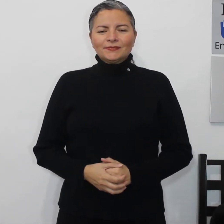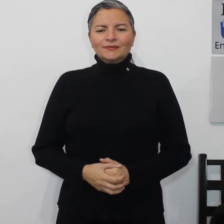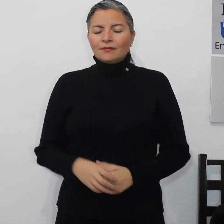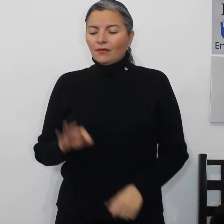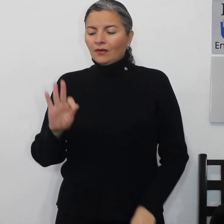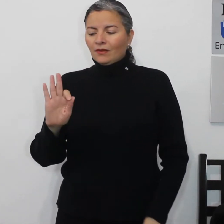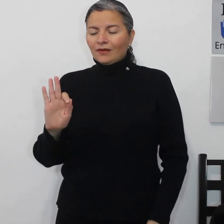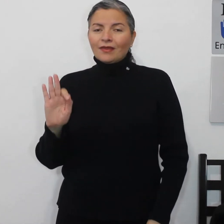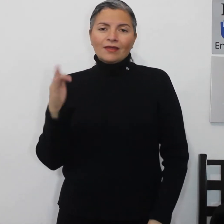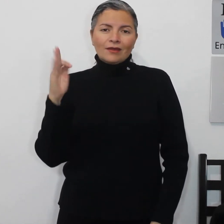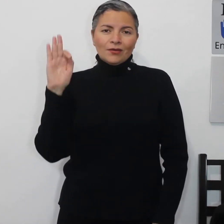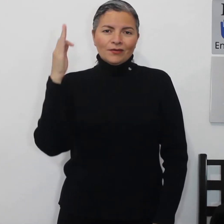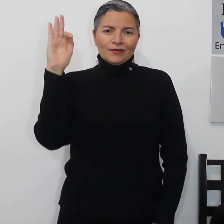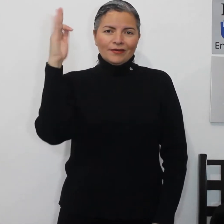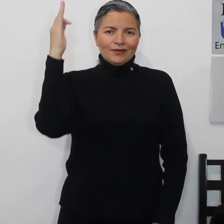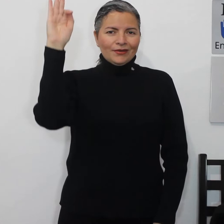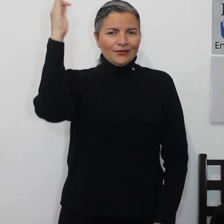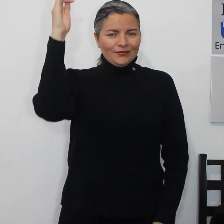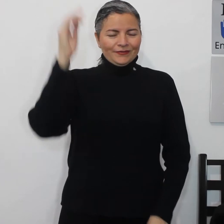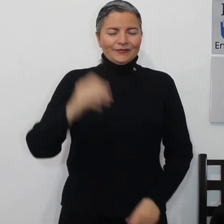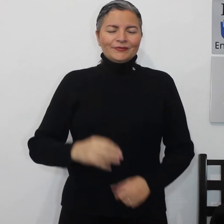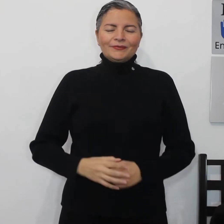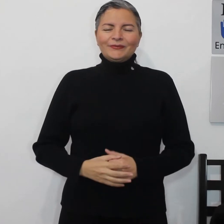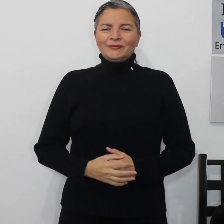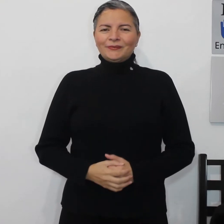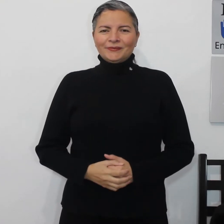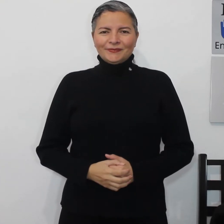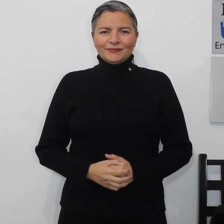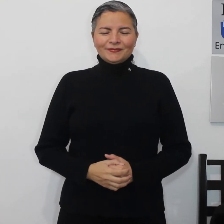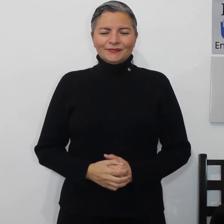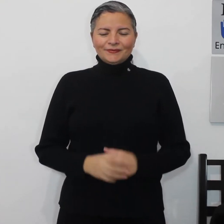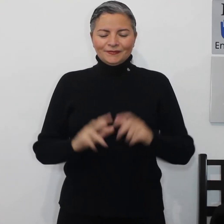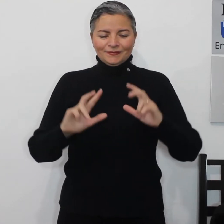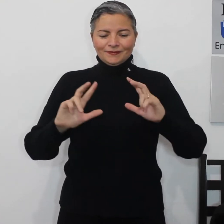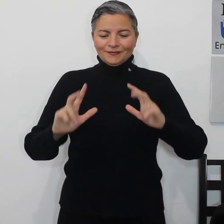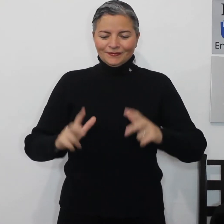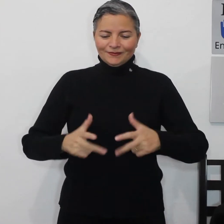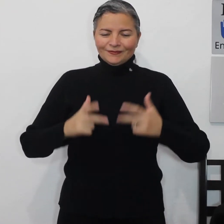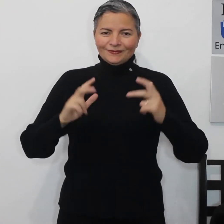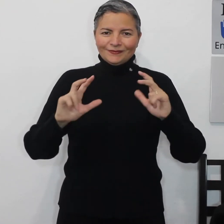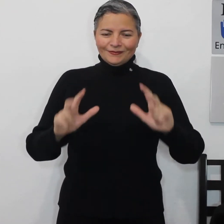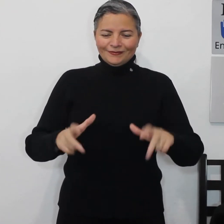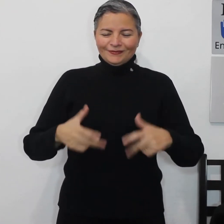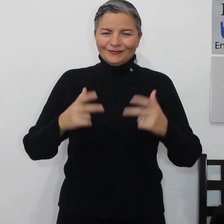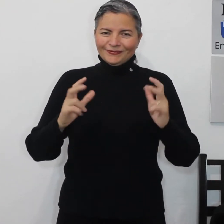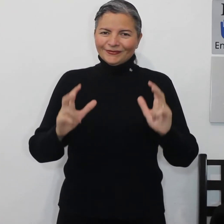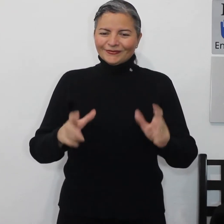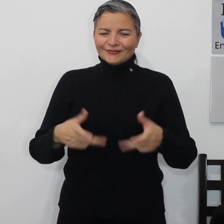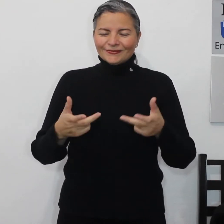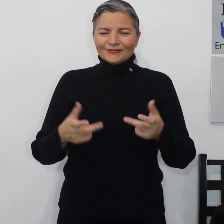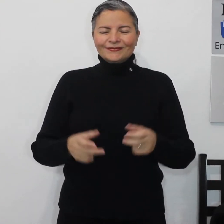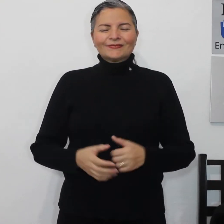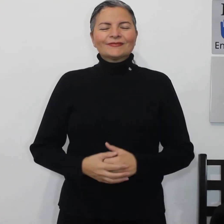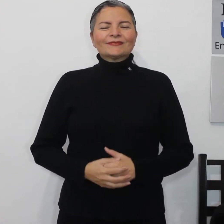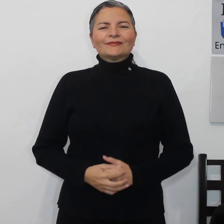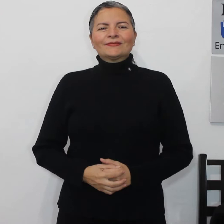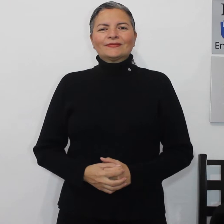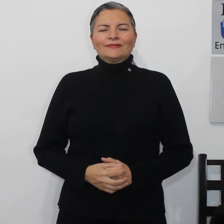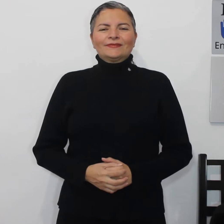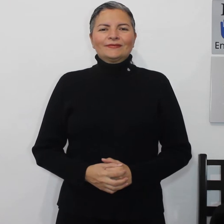lechuga, licuado,